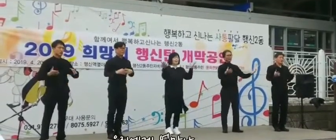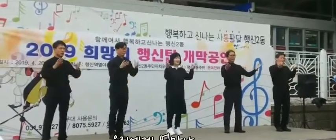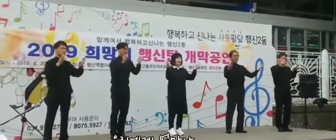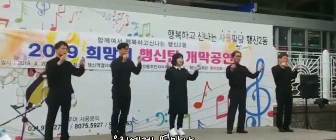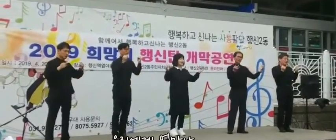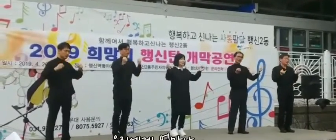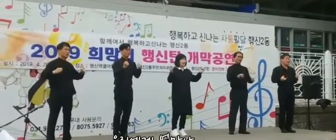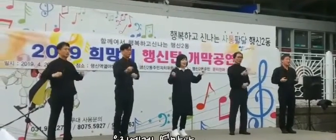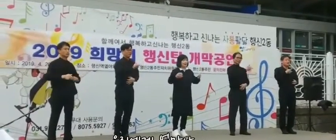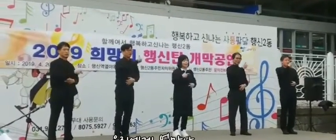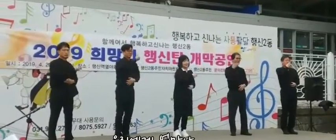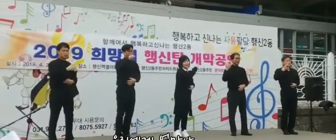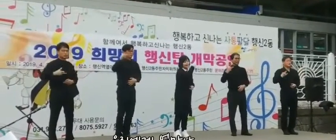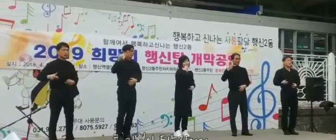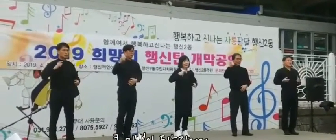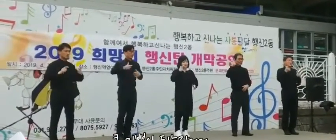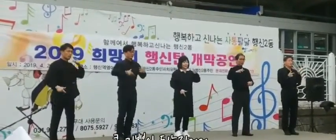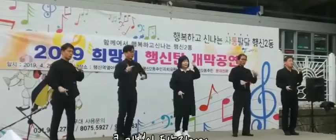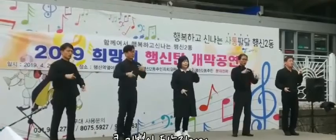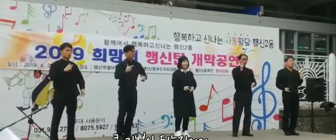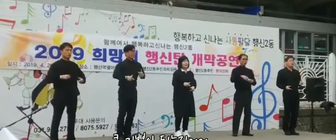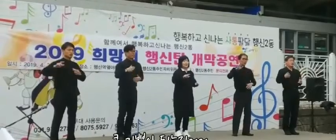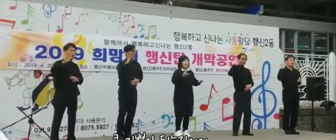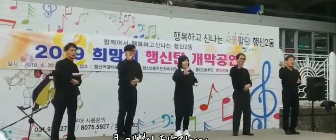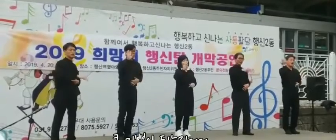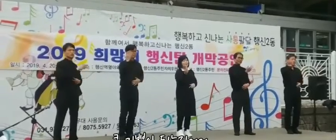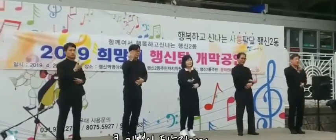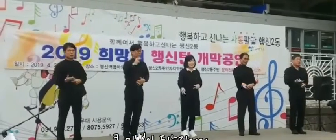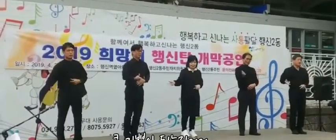얼마나 큰 기쁨이 되는지